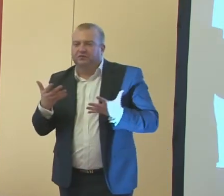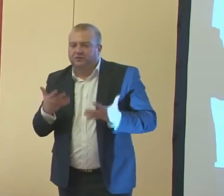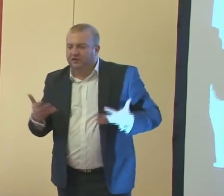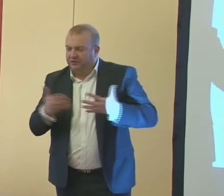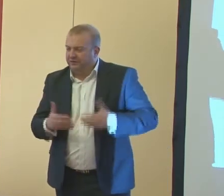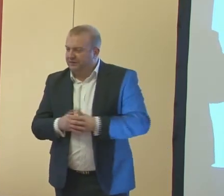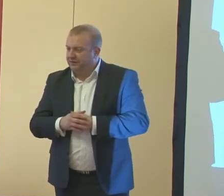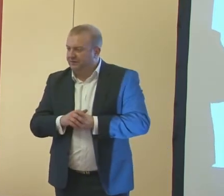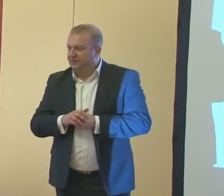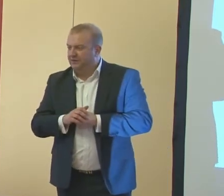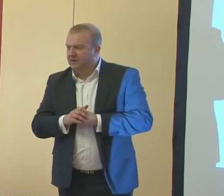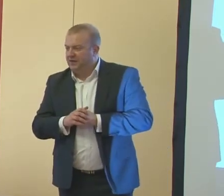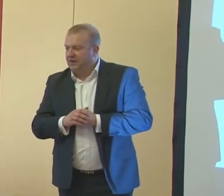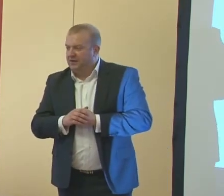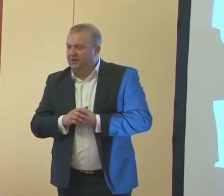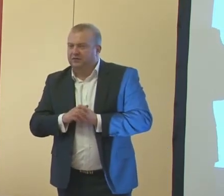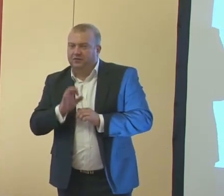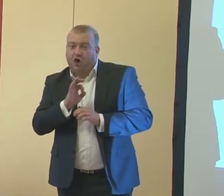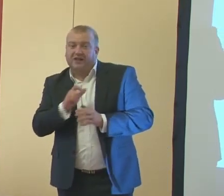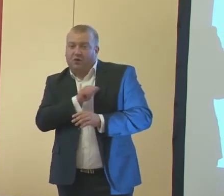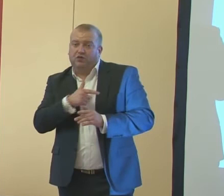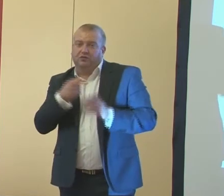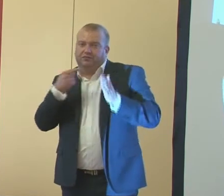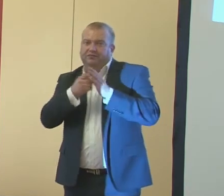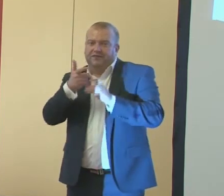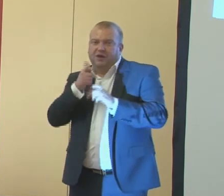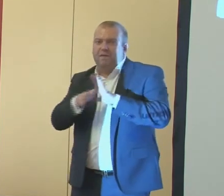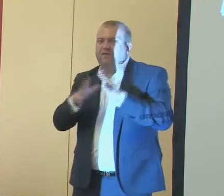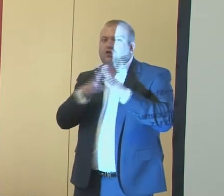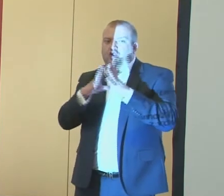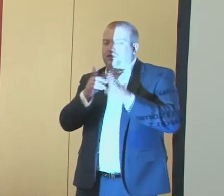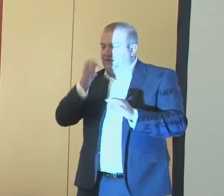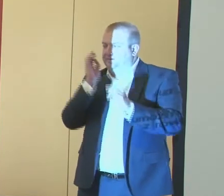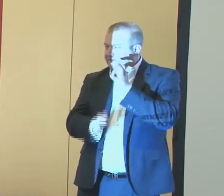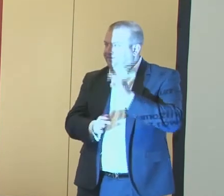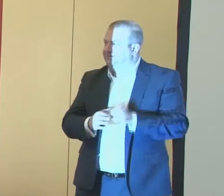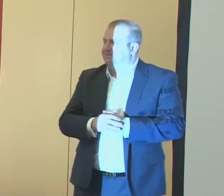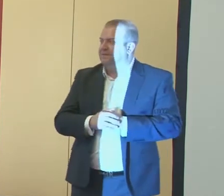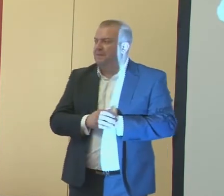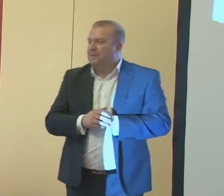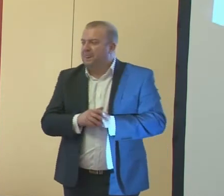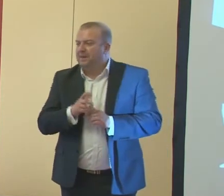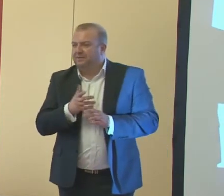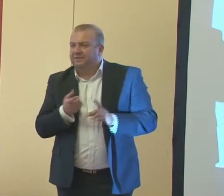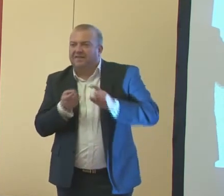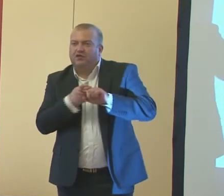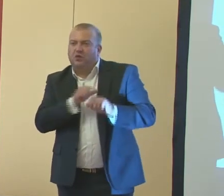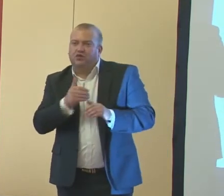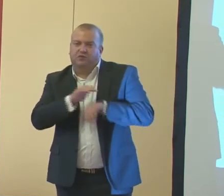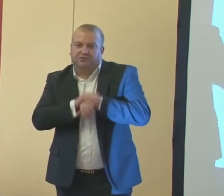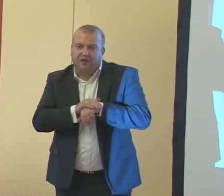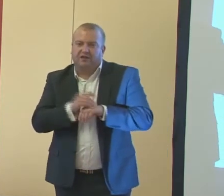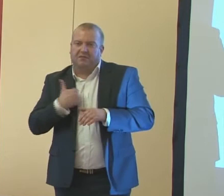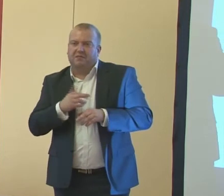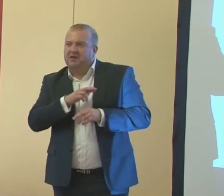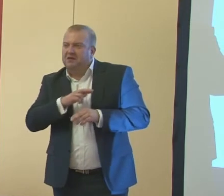komunikatorów internetowych okazało się strzałem w dziesiątkę. Nawiązane nowe przyjaźnie, nowe relacje